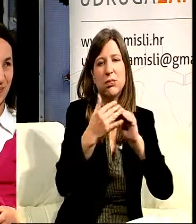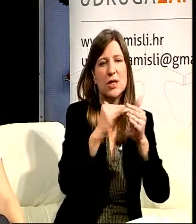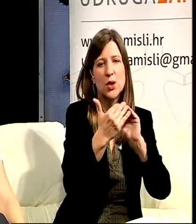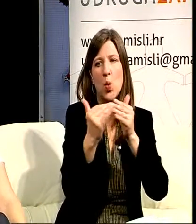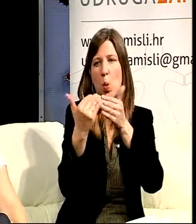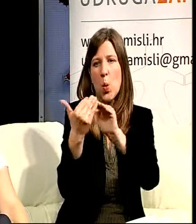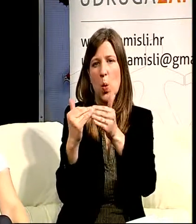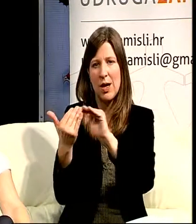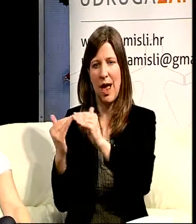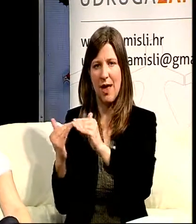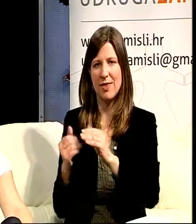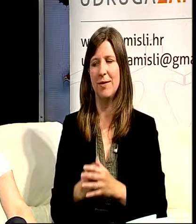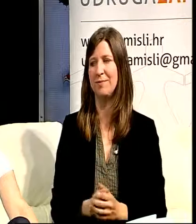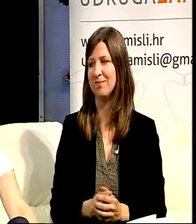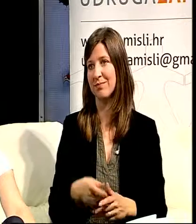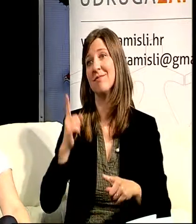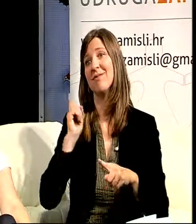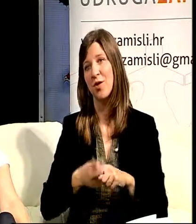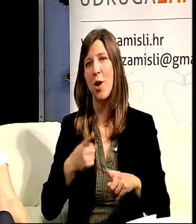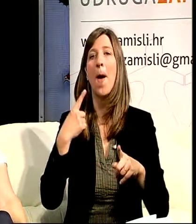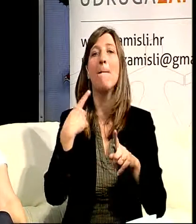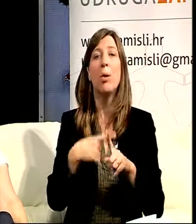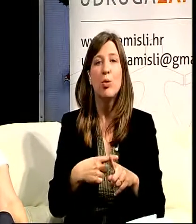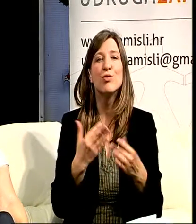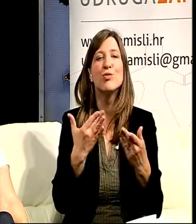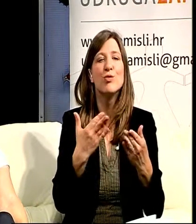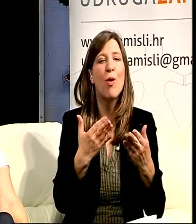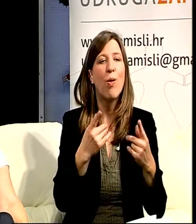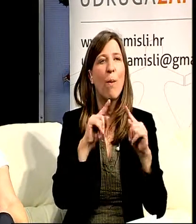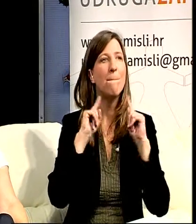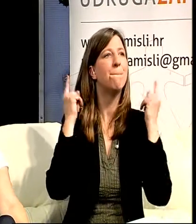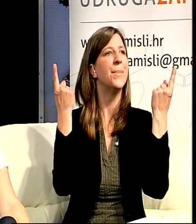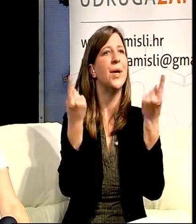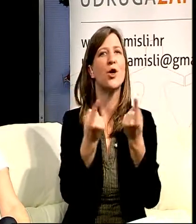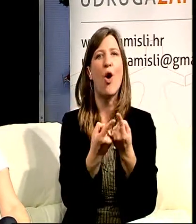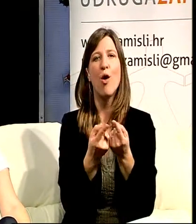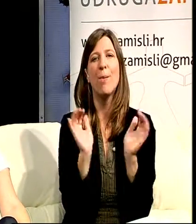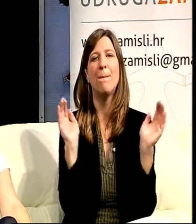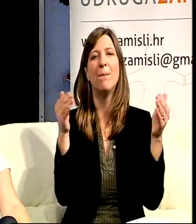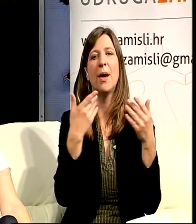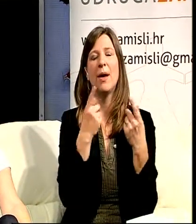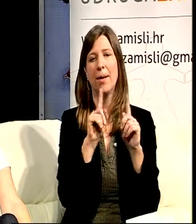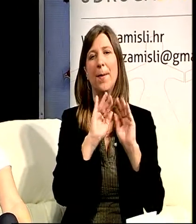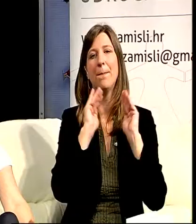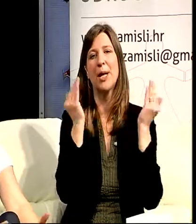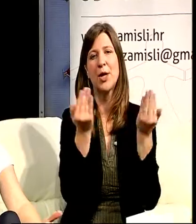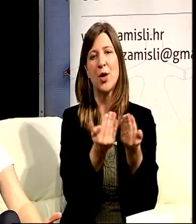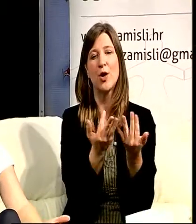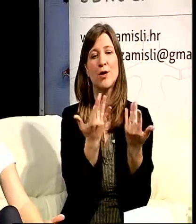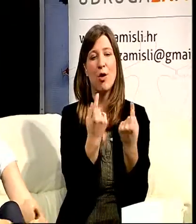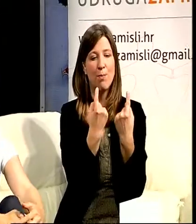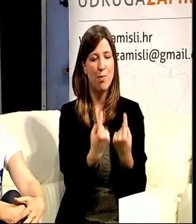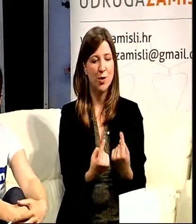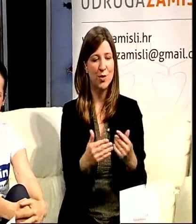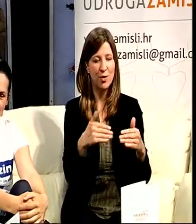brojem kvadratnih metara u kojem udruga djeluje, jer postoji definirano broj kvadratnih